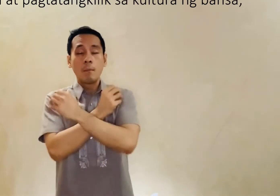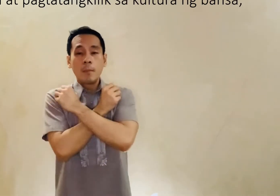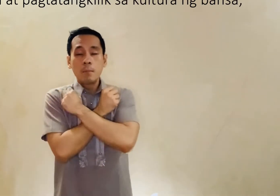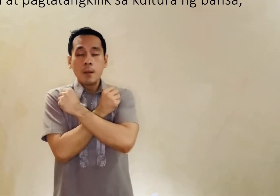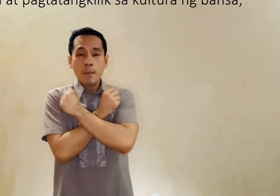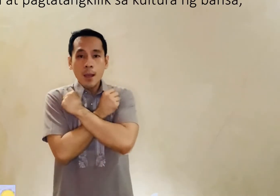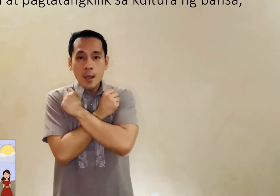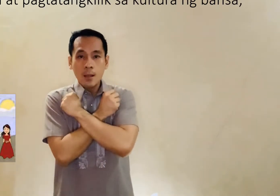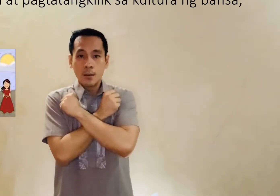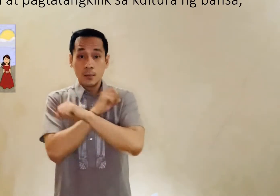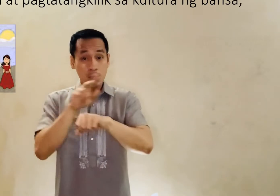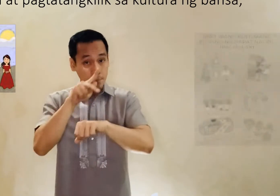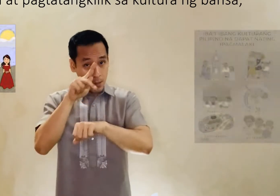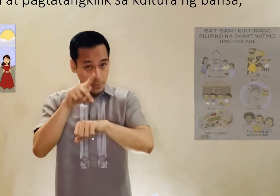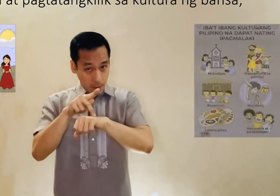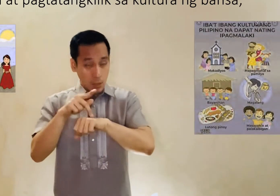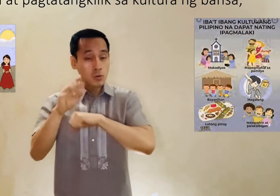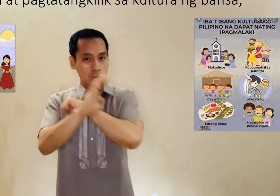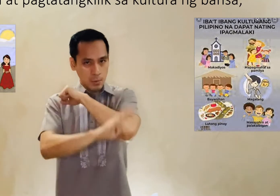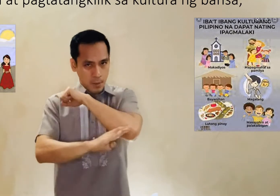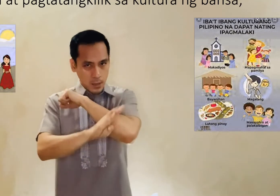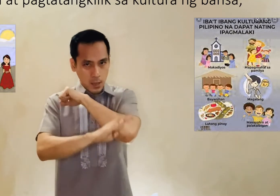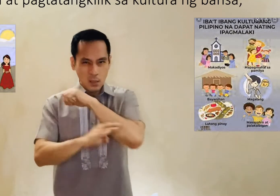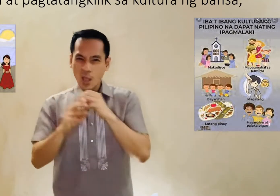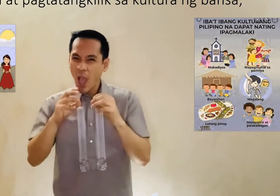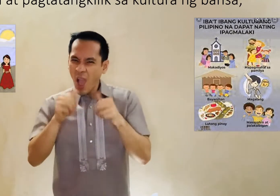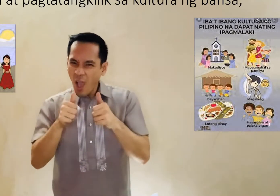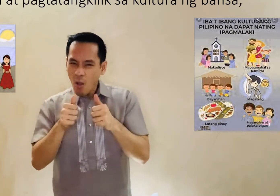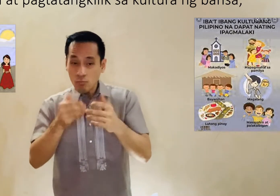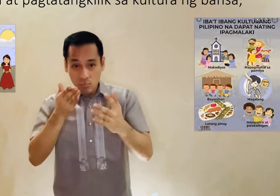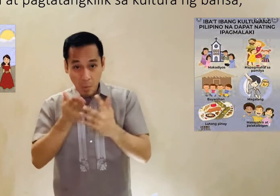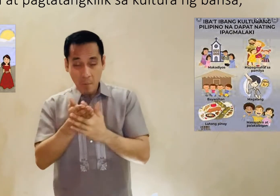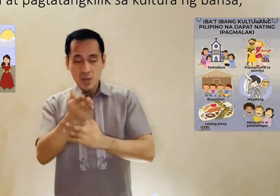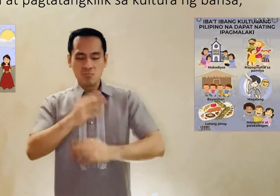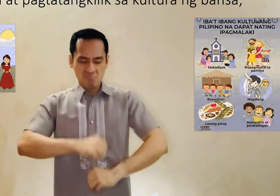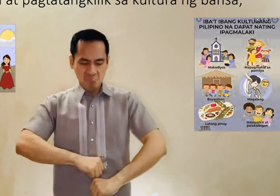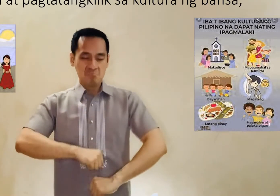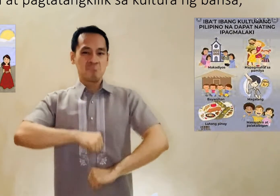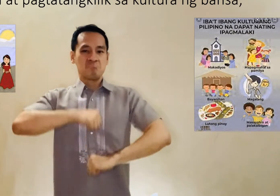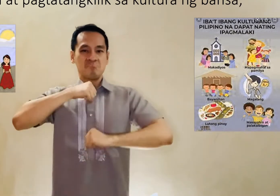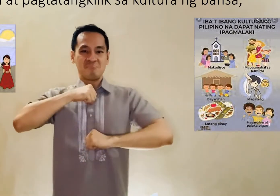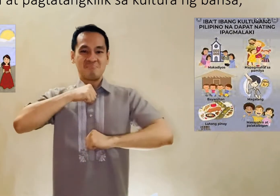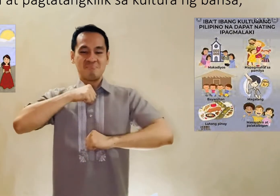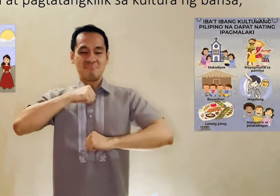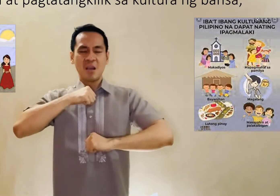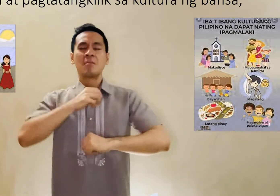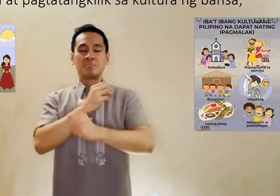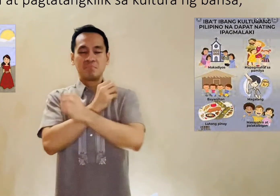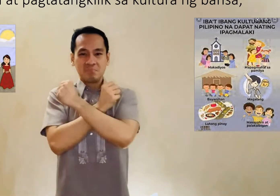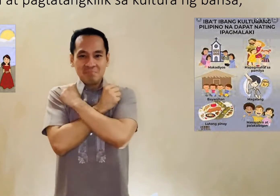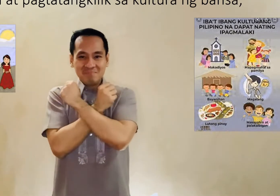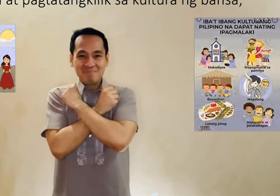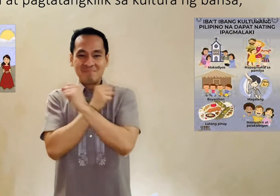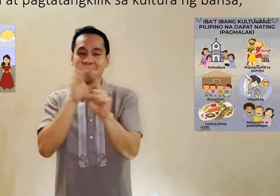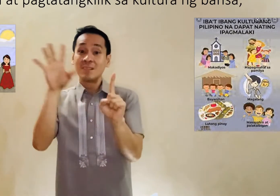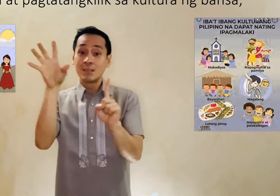ang pagmamahal sa bayan sa pamamagitan ng pagmamalaki at pagtatangkilik sa